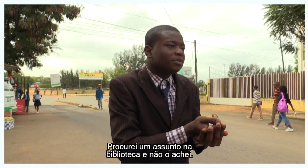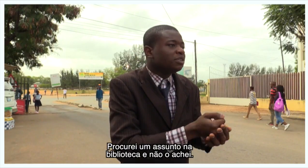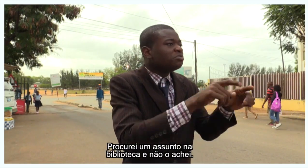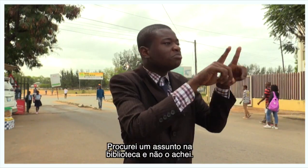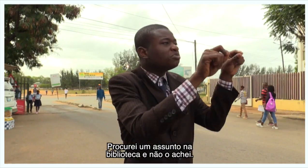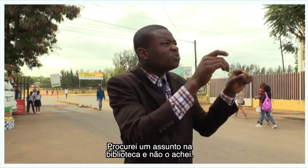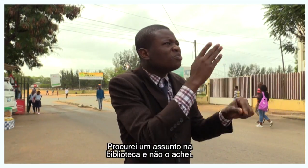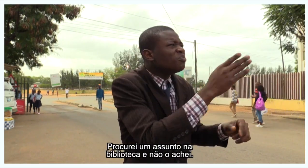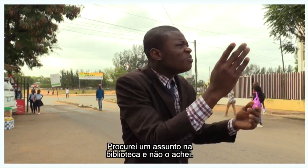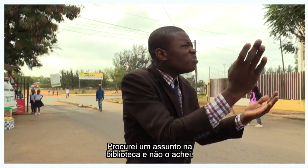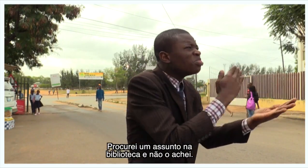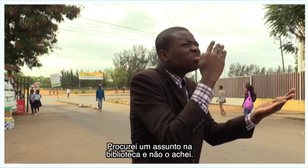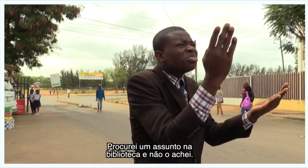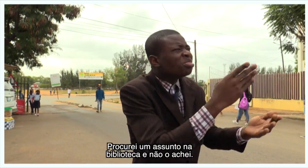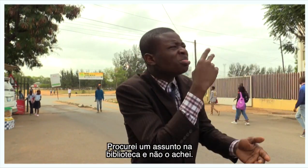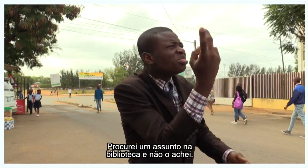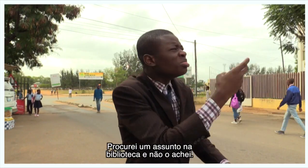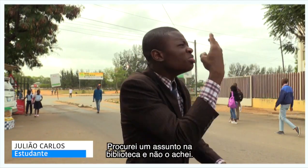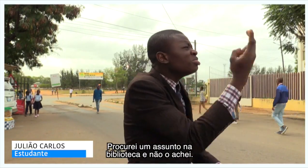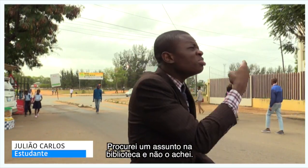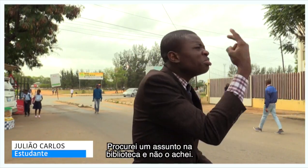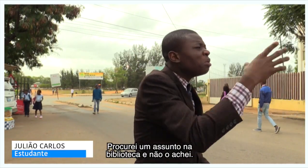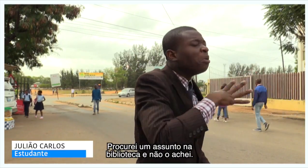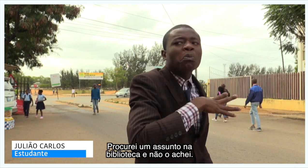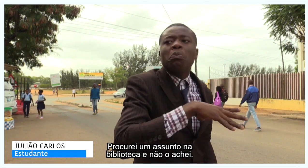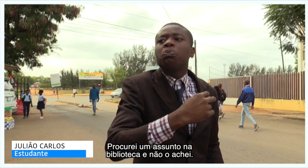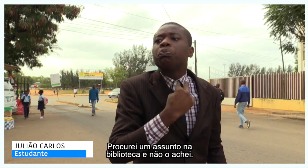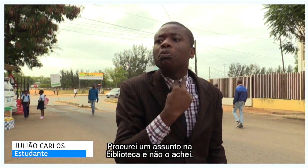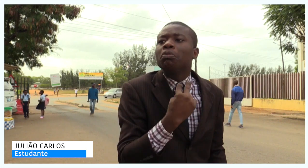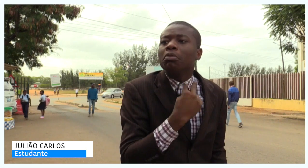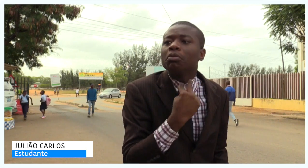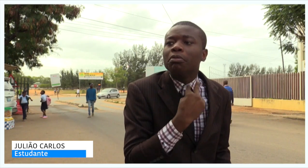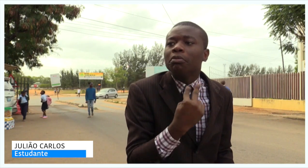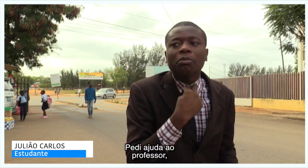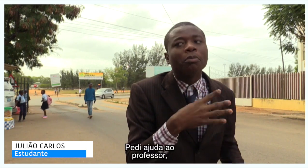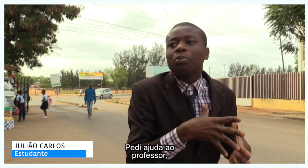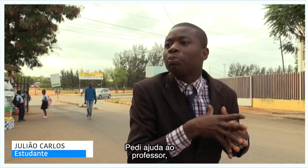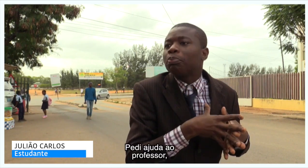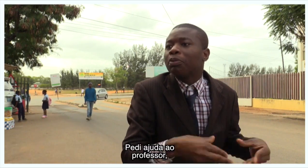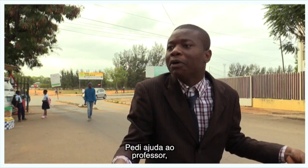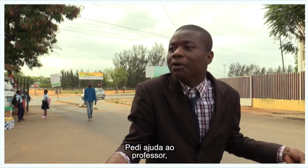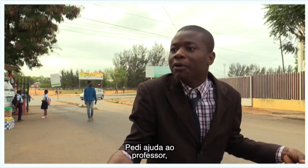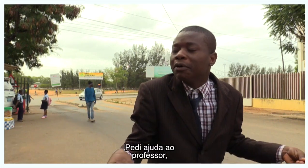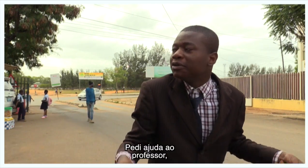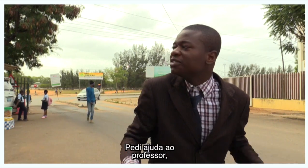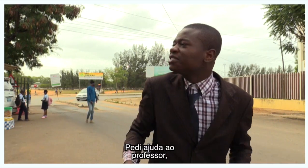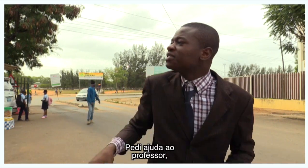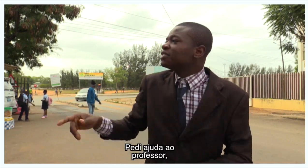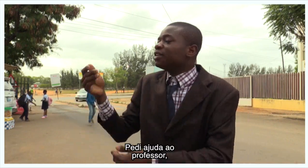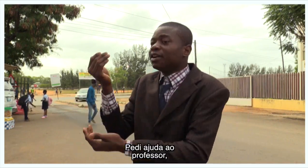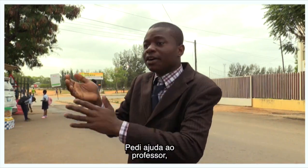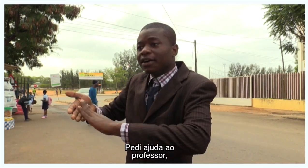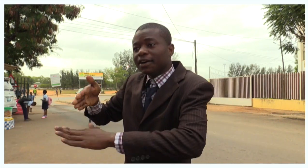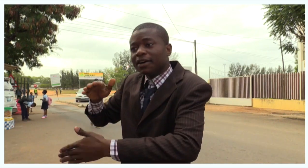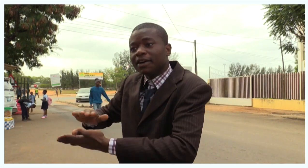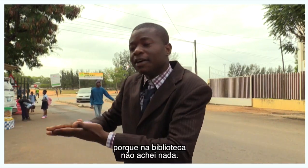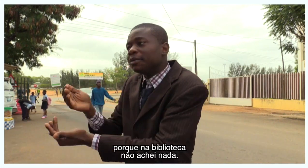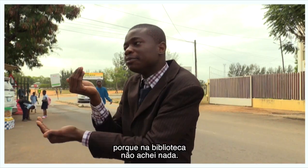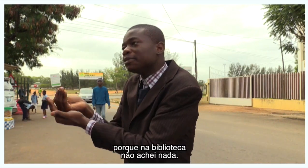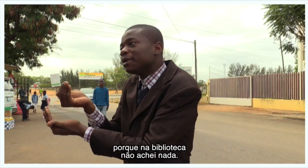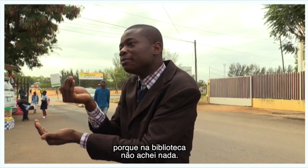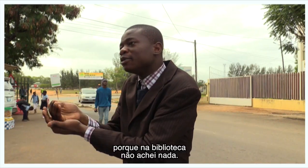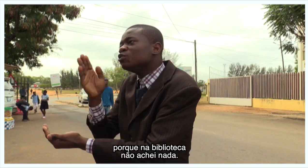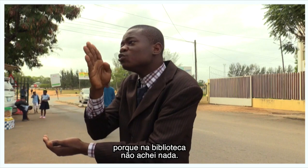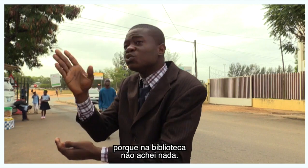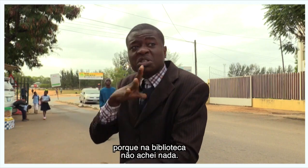Procurei um assunto na biblioteca, não o achei. Pedi ajuda ao professor, porque